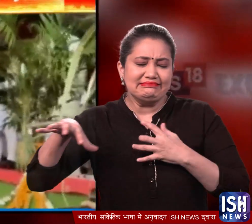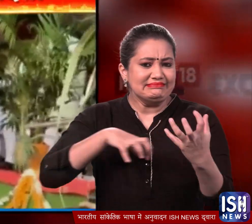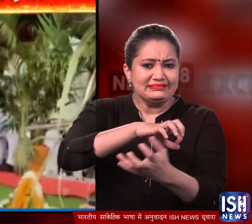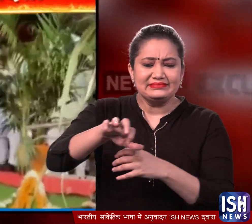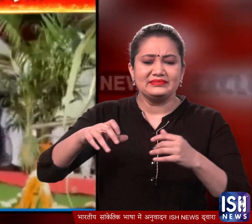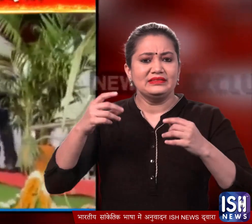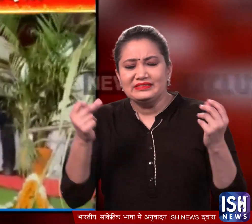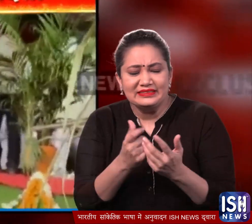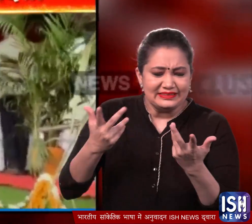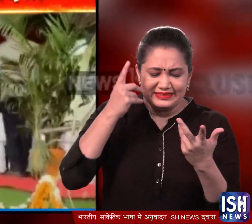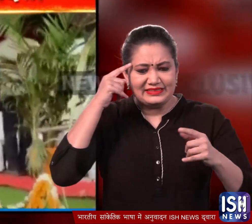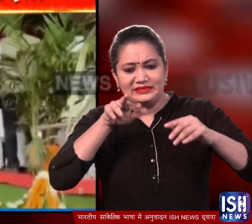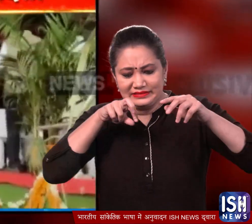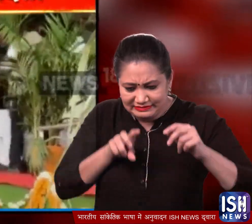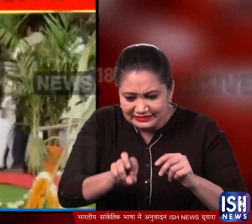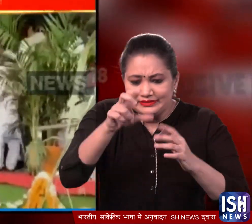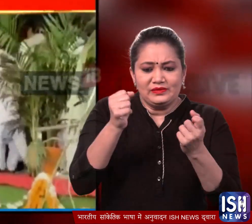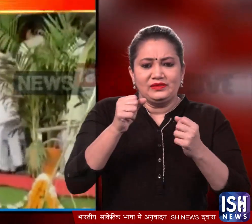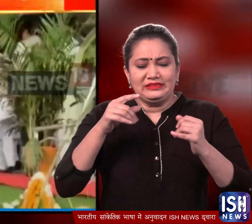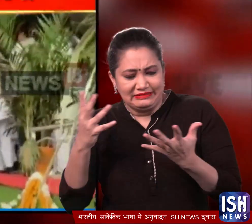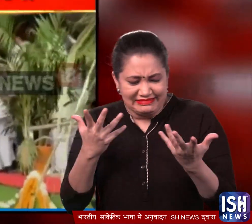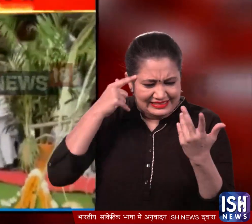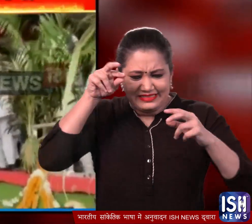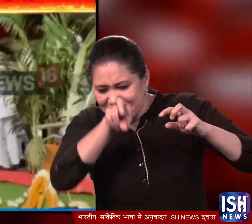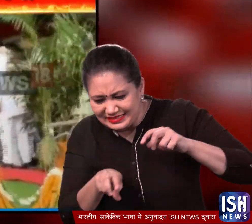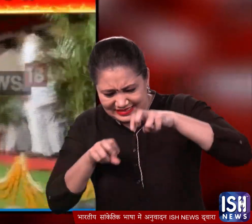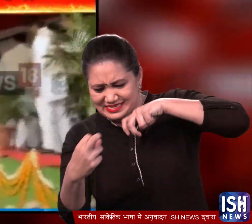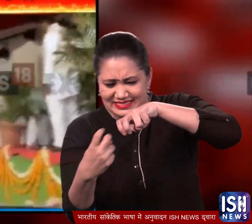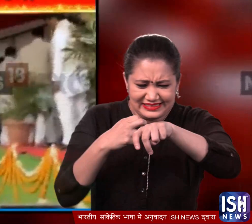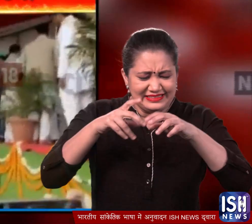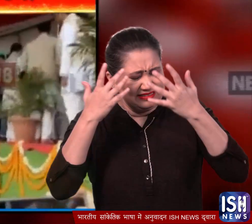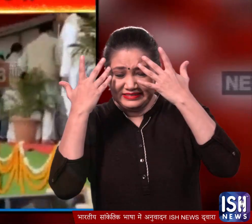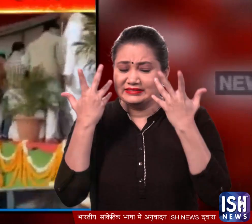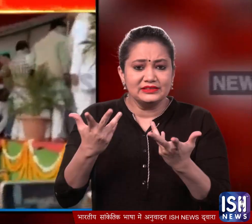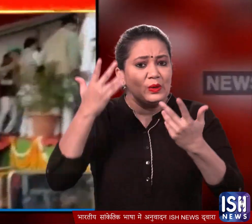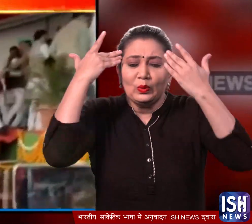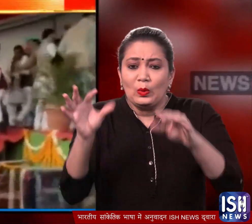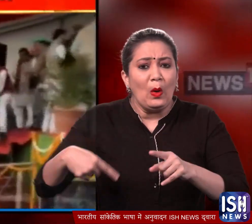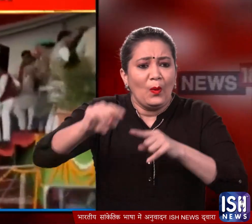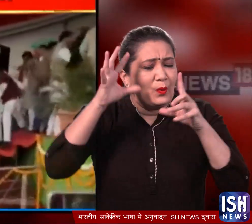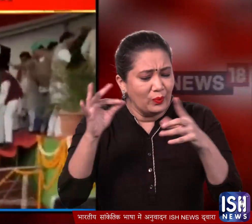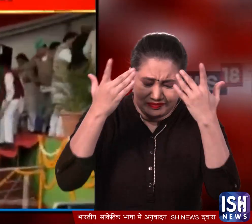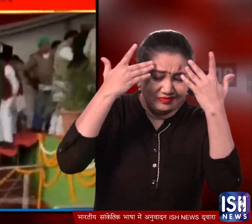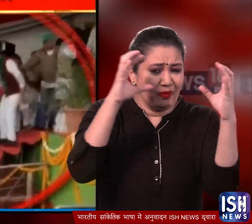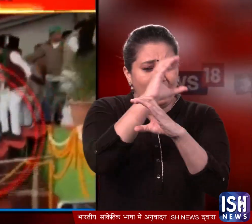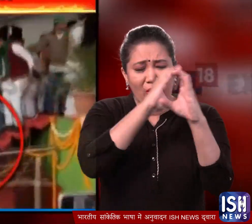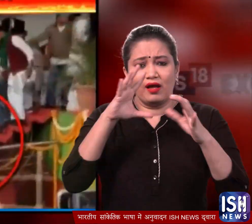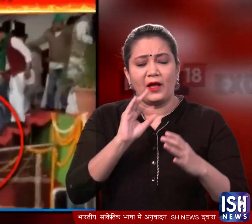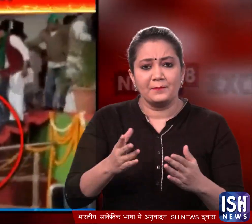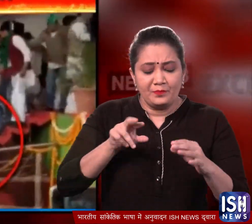का माहौल बन गया। और बढ़हाट में कोई उस सीड़ी से उपर जाने लगा तो कोई नीचे। तस्वीने देखकर ऐसा लगा कि किसी को कुछ समझ नहीं आ रहा था। एक आदमी तो सीड़ी